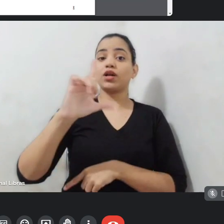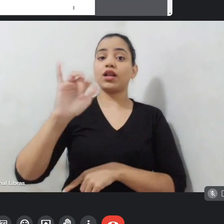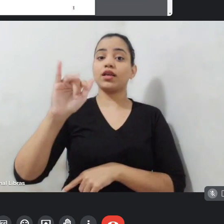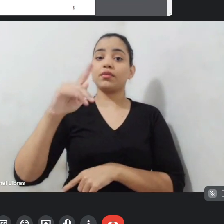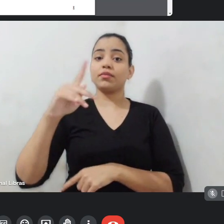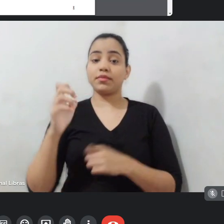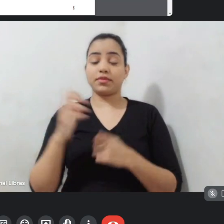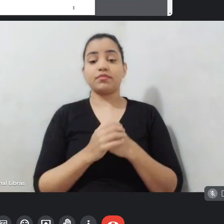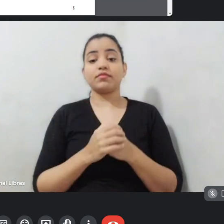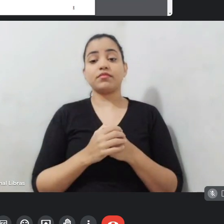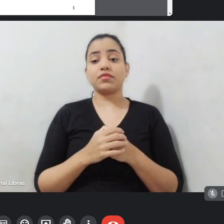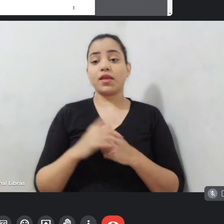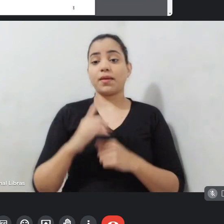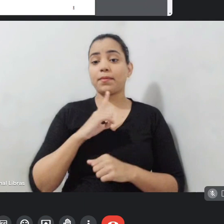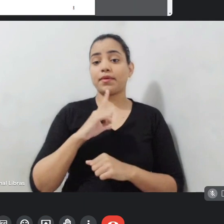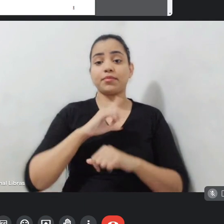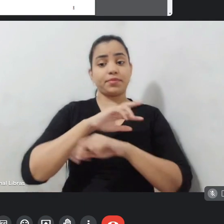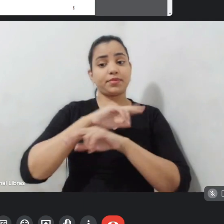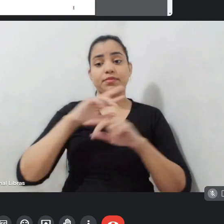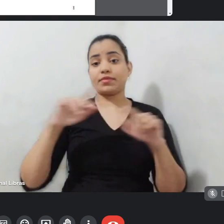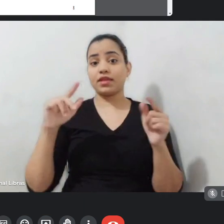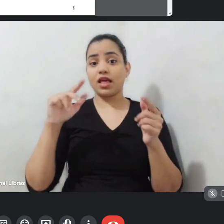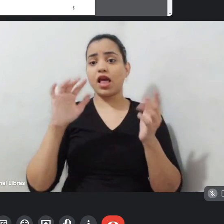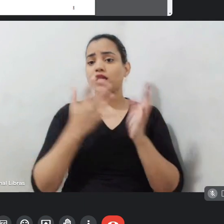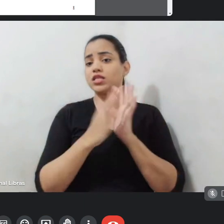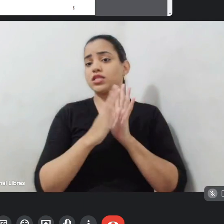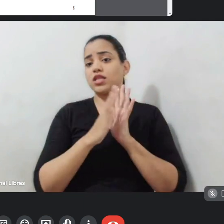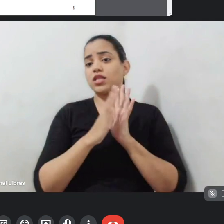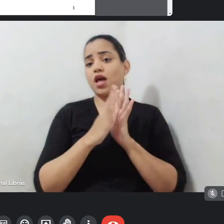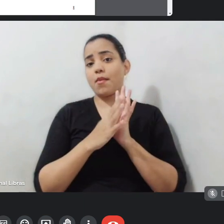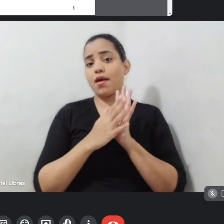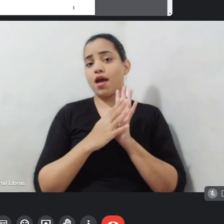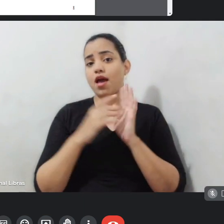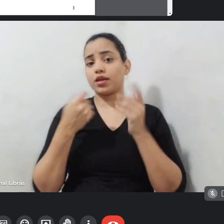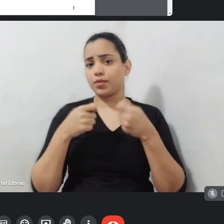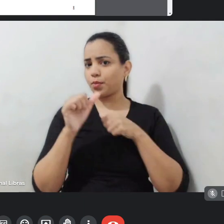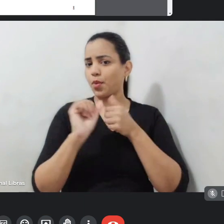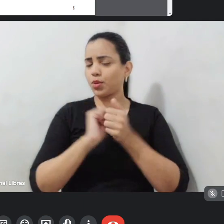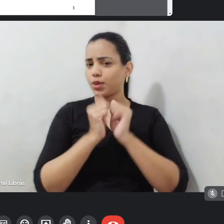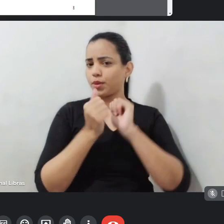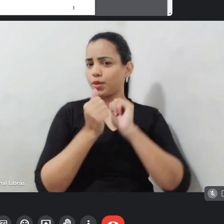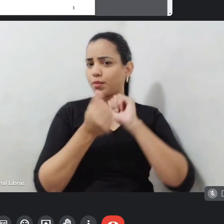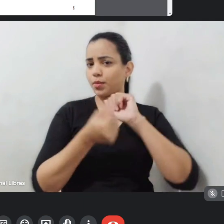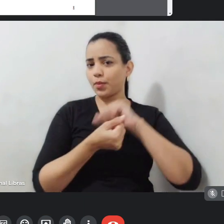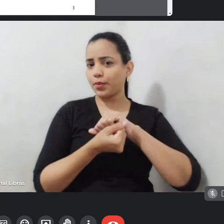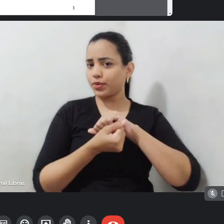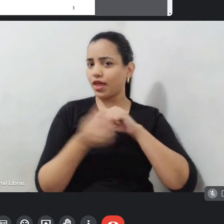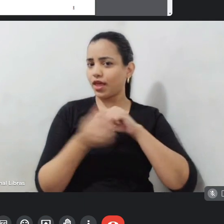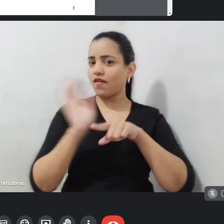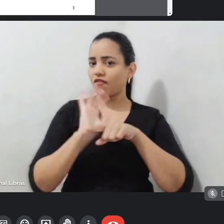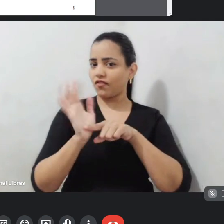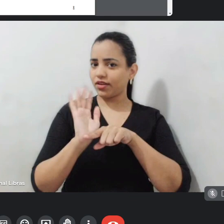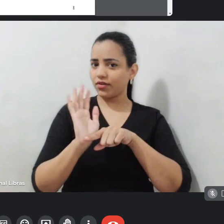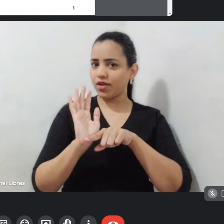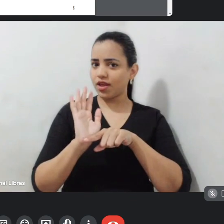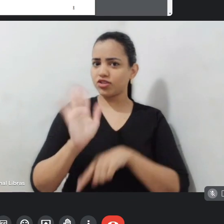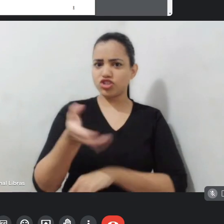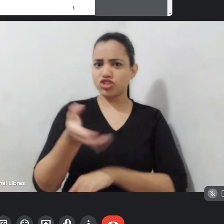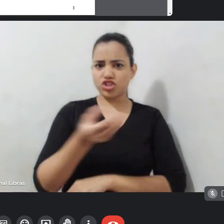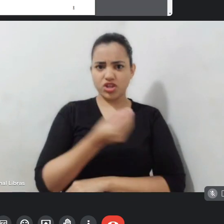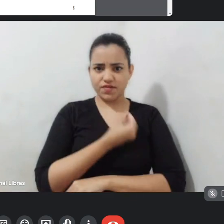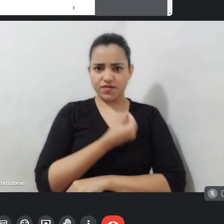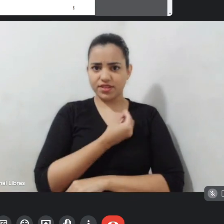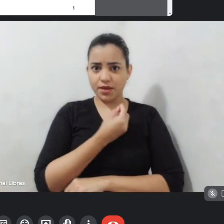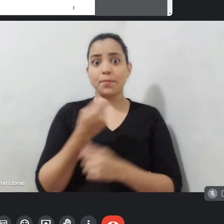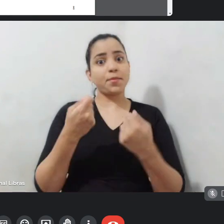existe algum consumirreiro de vocês que viraria videoclip? Já existe, mas vocês querem fazer um formato de videoclip? É possível por esse